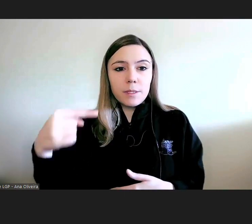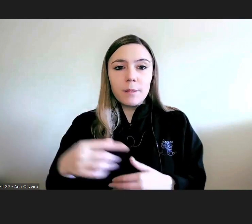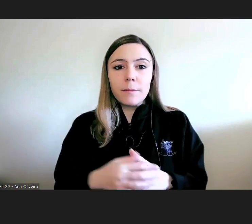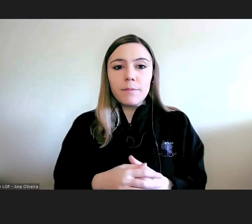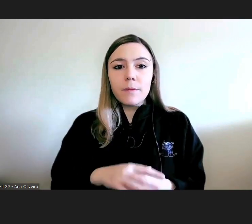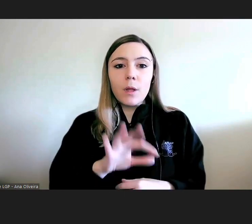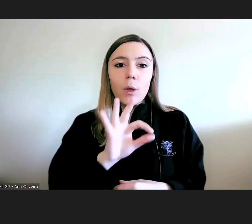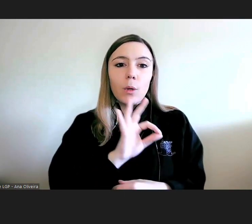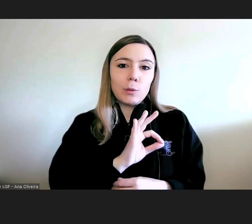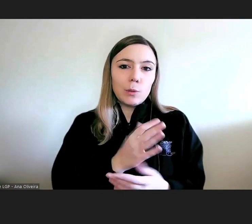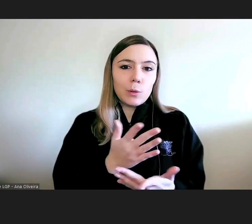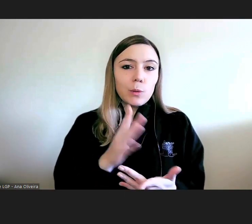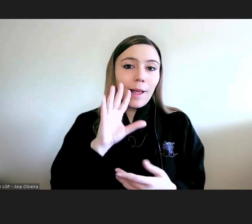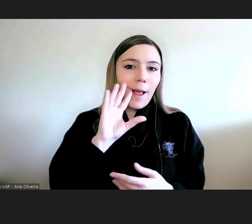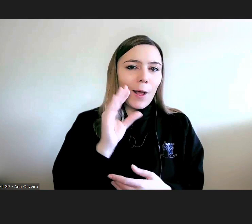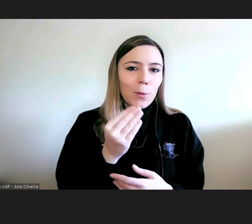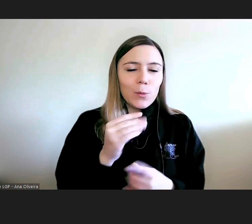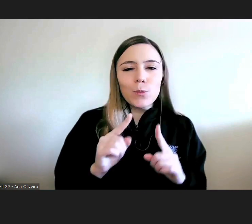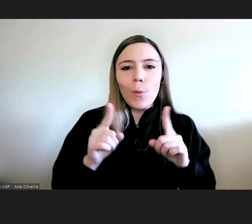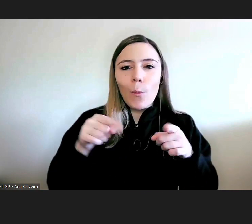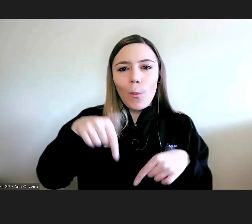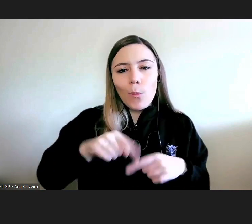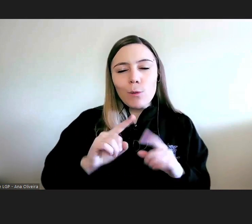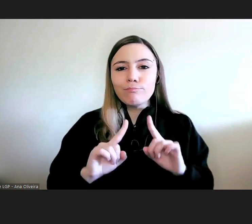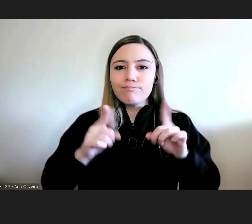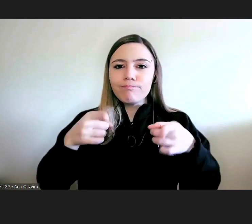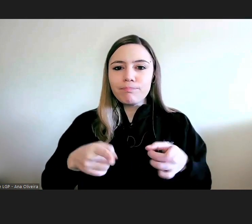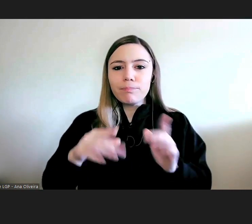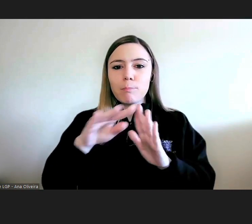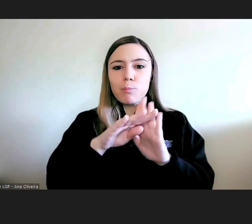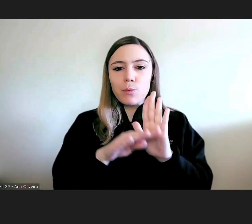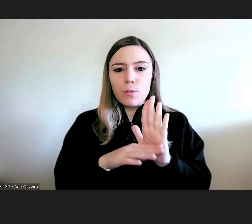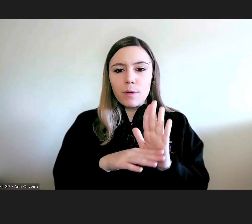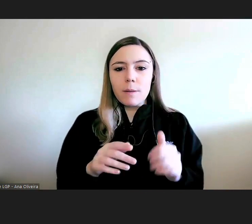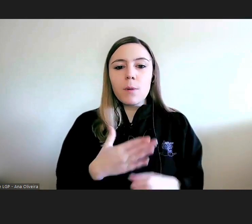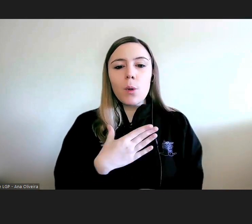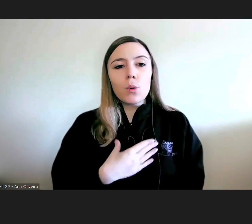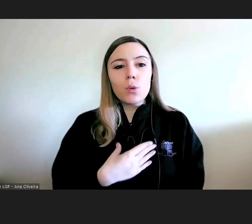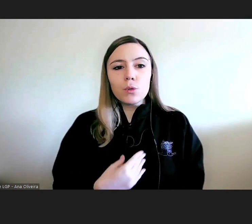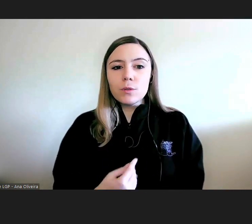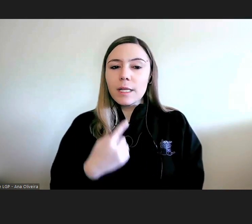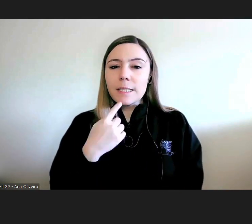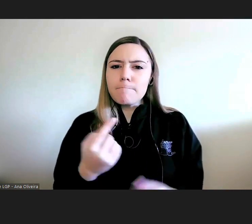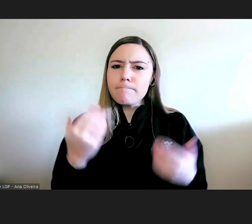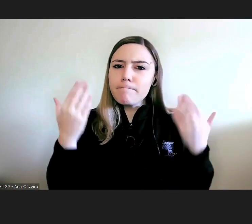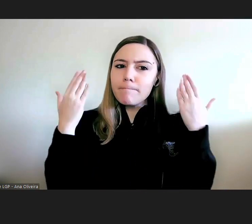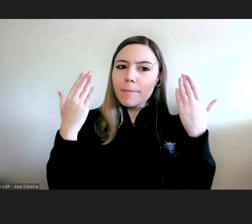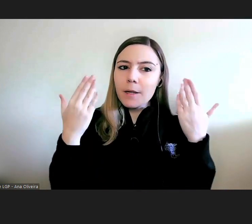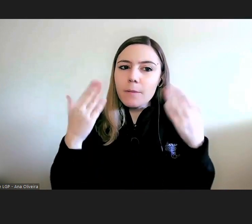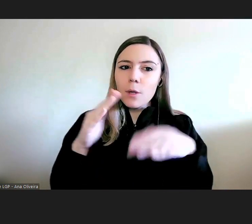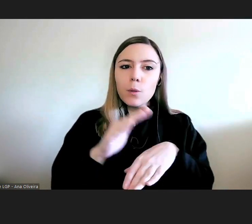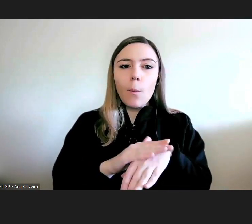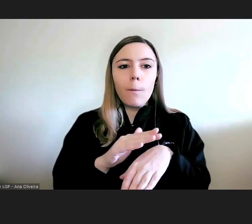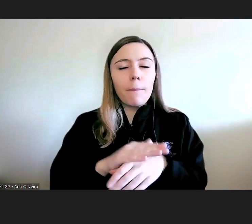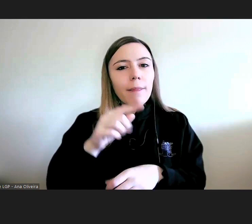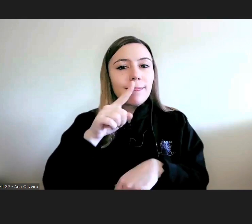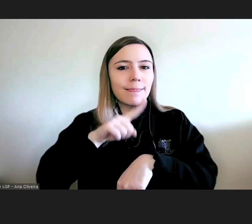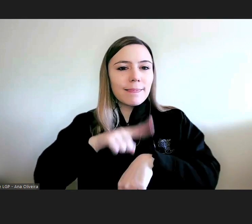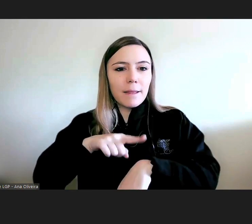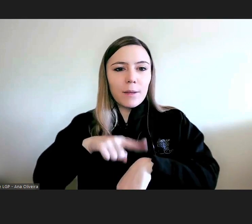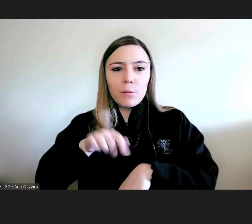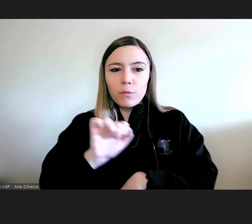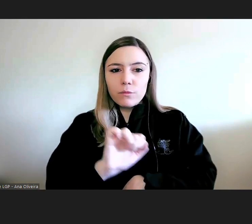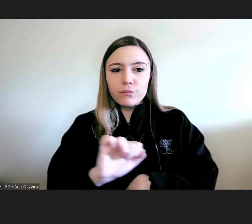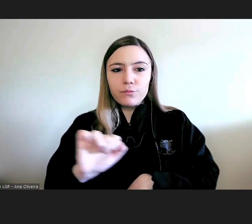senhores formandos, não é? Que hoje iniciam este vosso programa. Gostava de os felicitar pelo tempo que dedicam